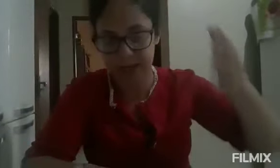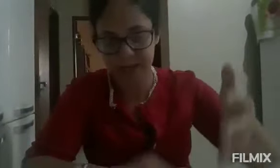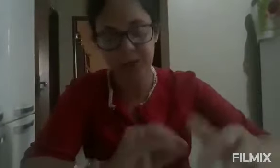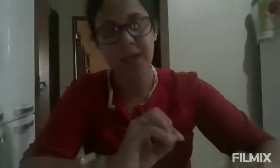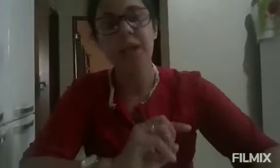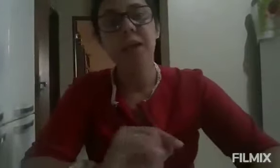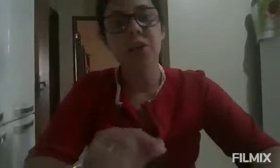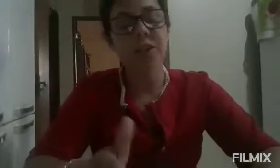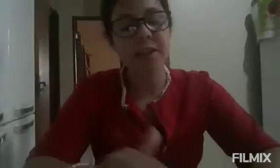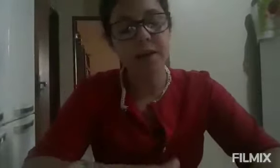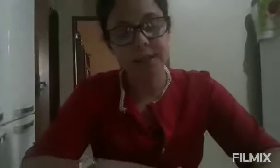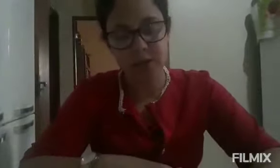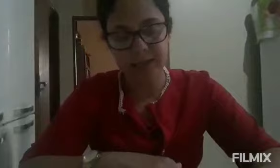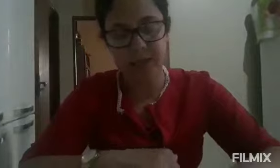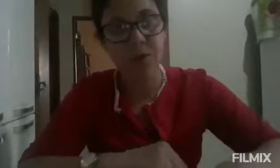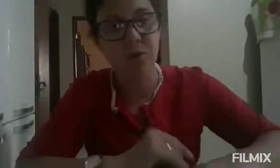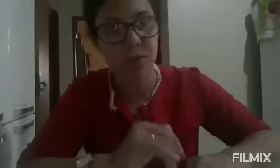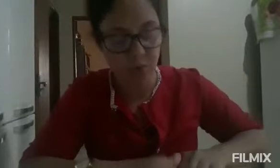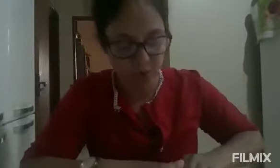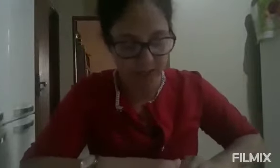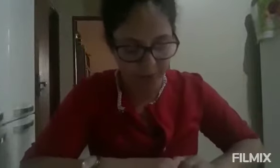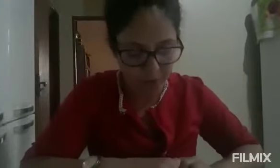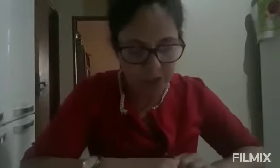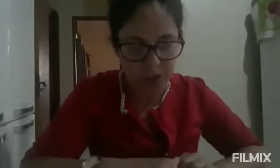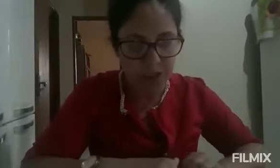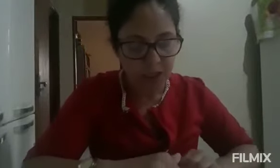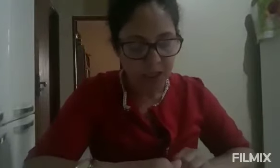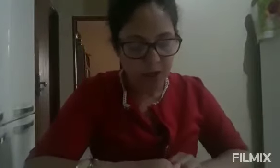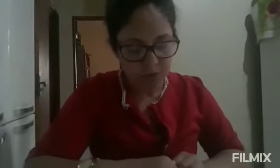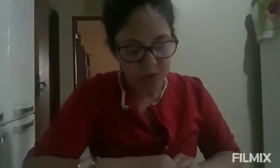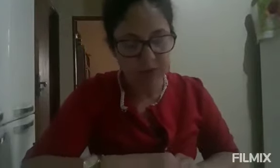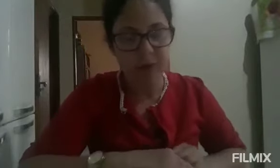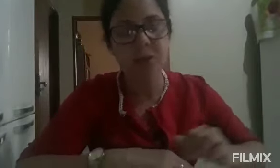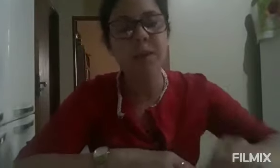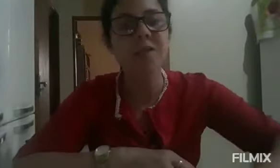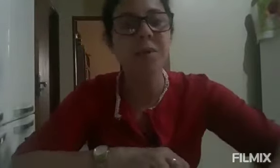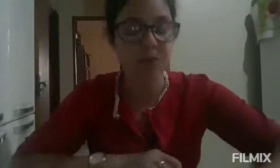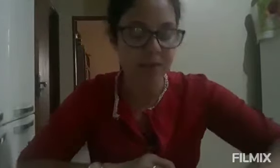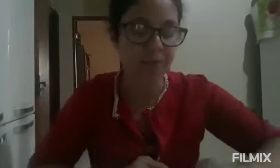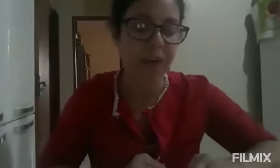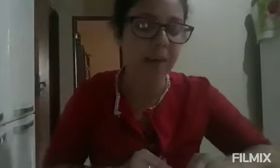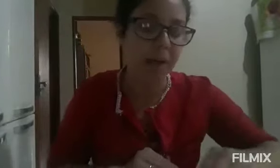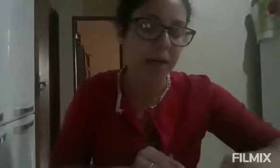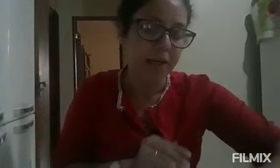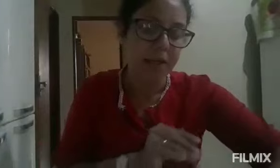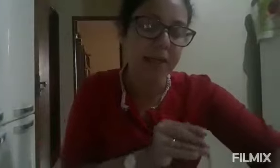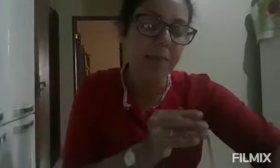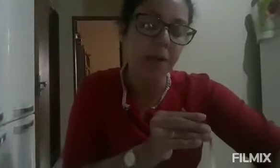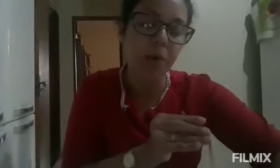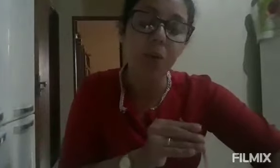braço. E ontem, na hora da oração com o Senhor, ontem à noite, o Senhor estava orando pelas pessoas enfermas e determinando uma